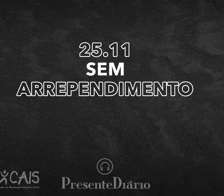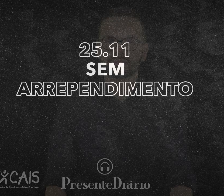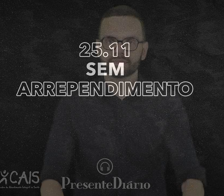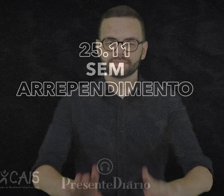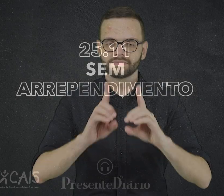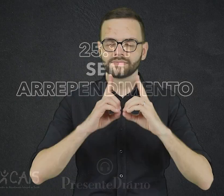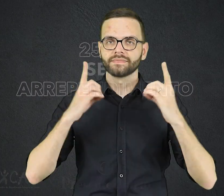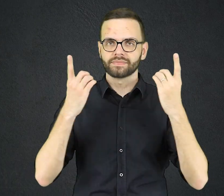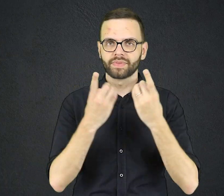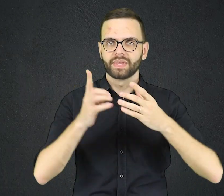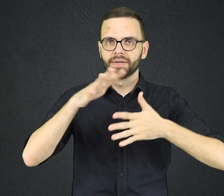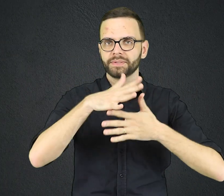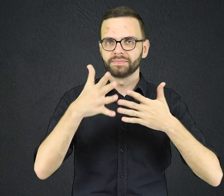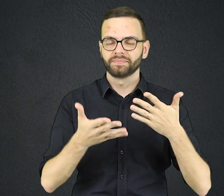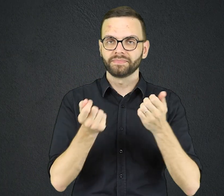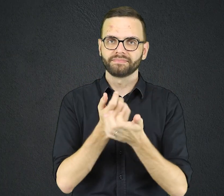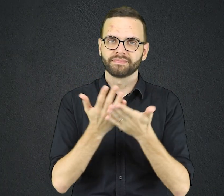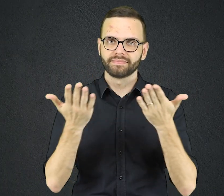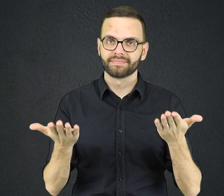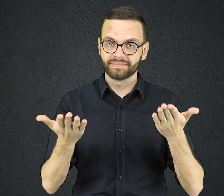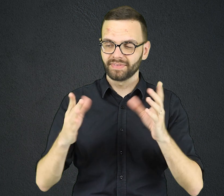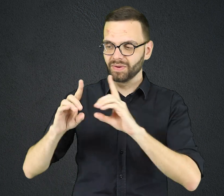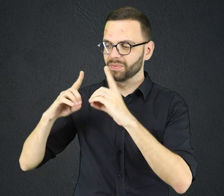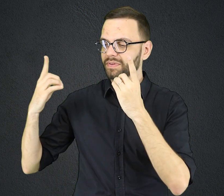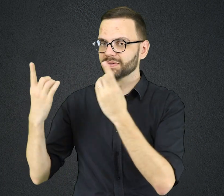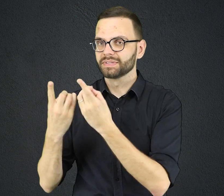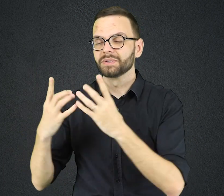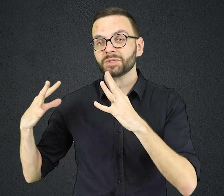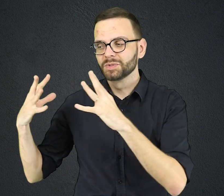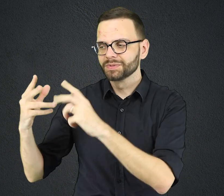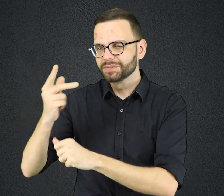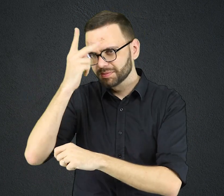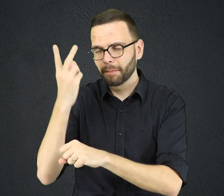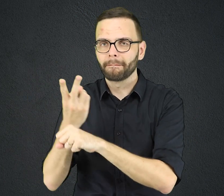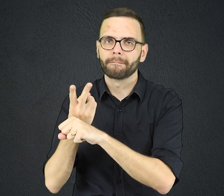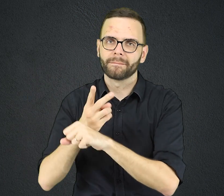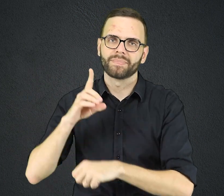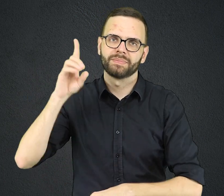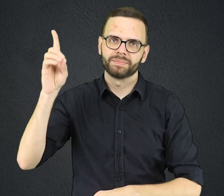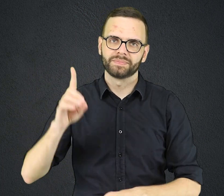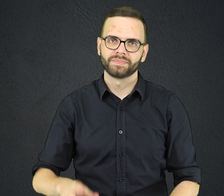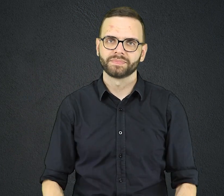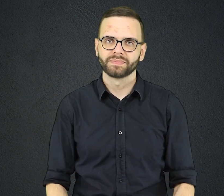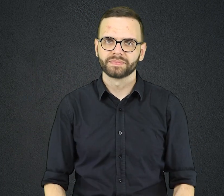Ouça agora Presente Diário, o devocional de todos os que buscam a Deus.